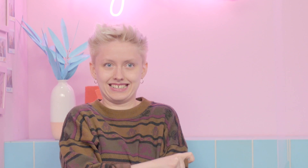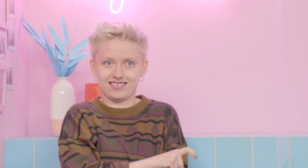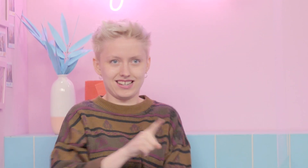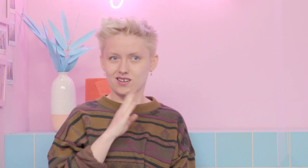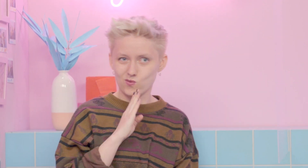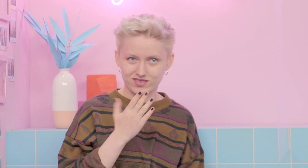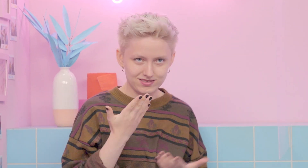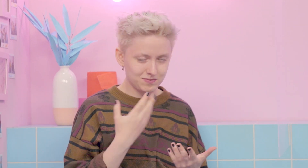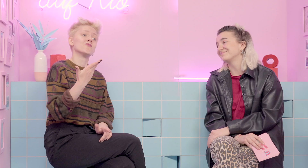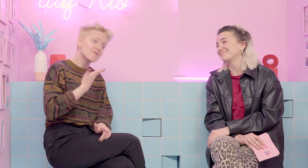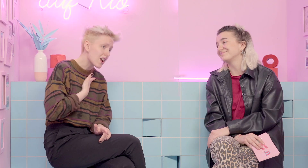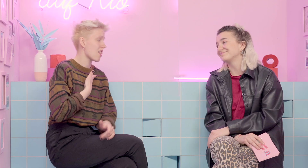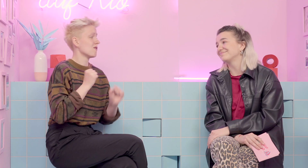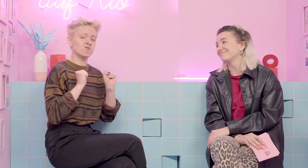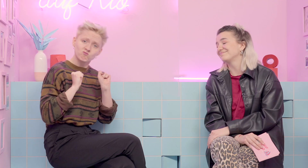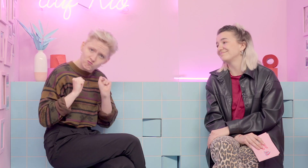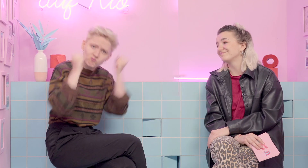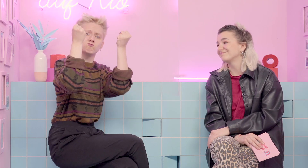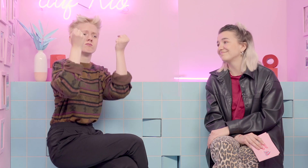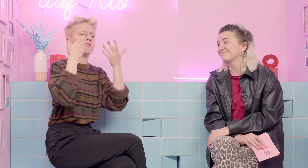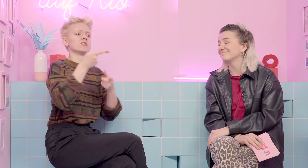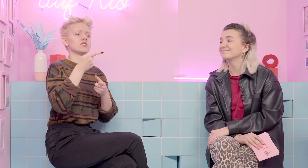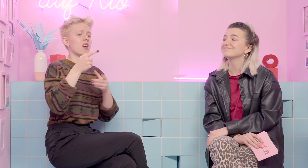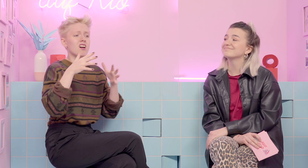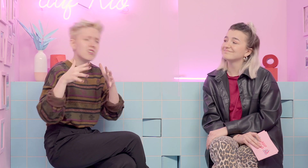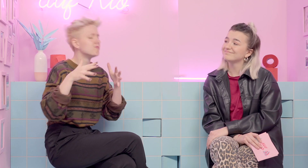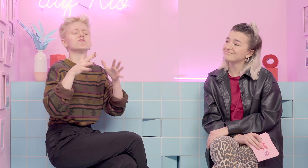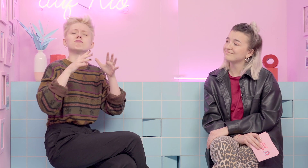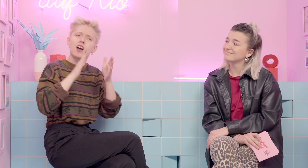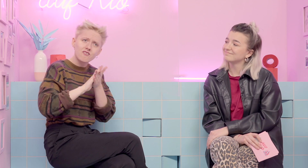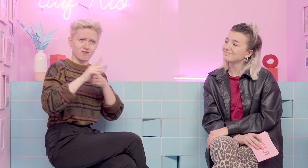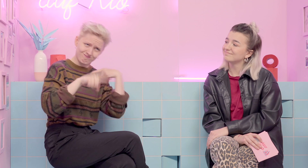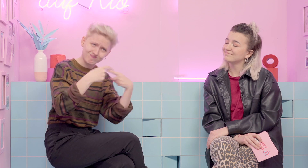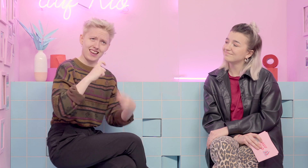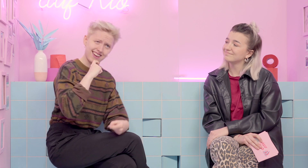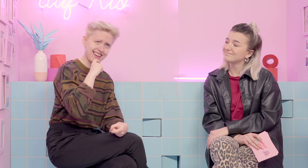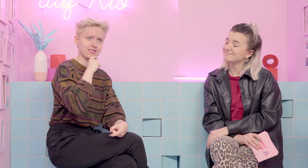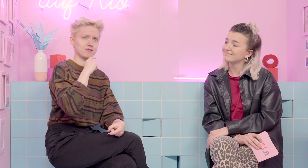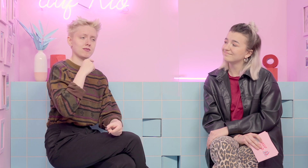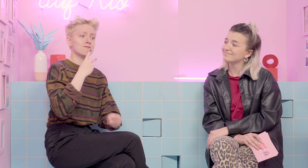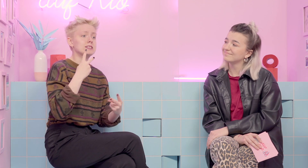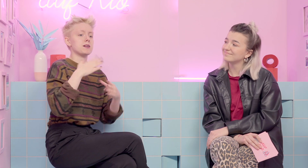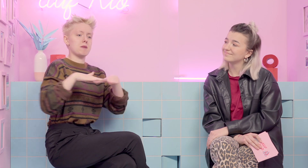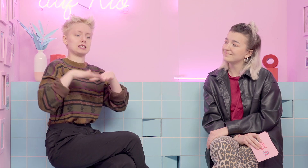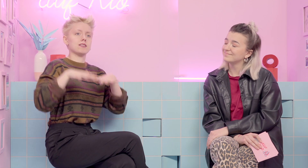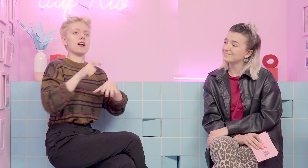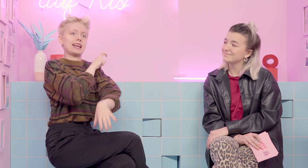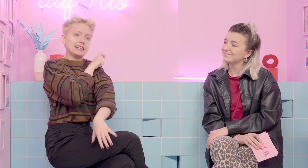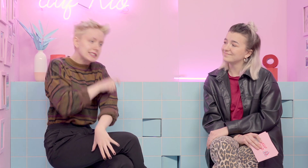Dingen umgehen soll oder wie ich mich gut schützen kann von manchen Dingen. Und ich dachte mir dann aber, hey, ich versuche irgendwie aktiv zu werden, da durchzugehen, ein Netzwerk aufzubauen, Resilienz